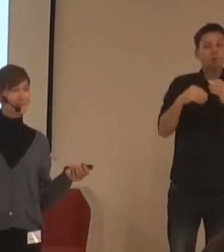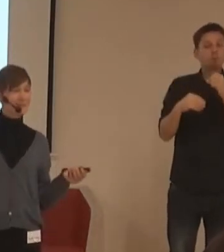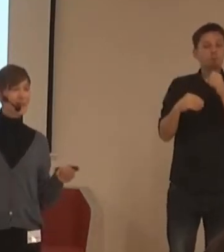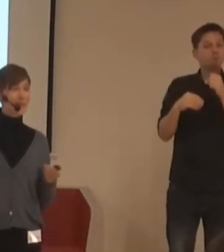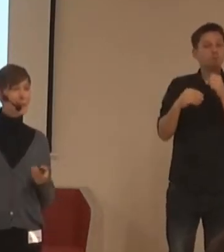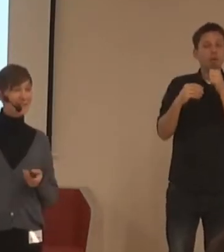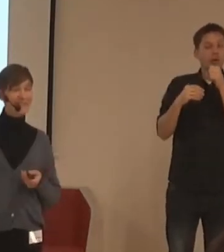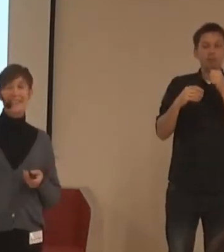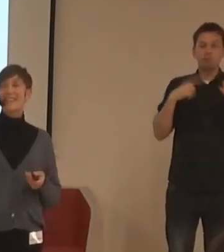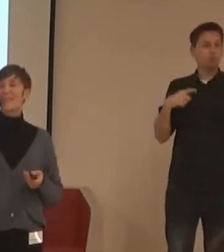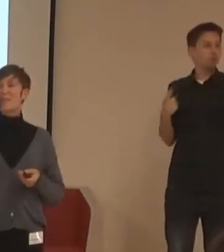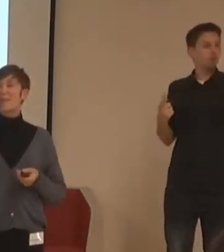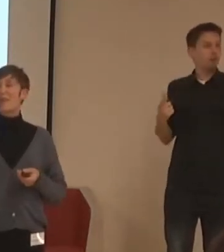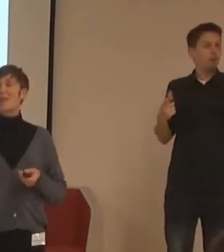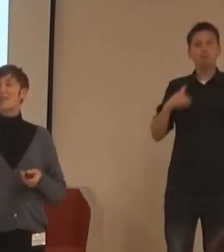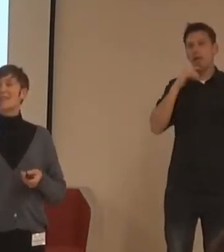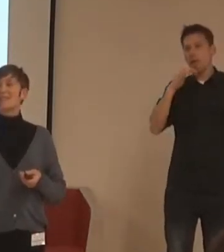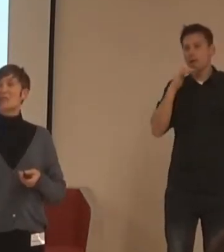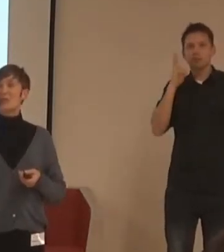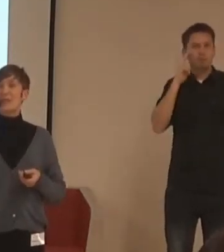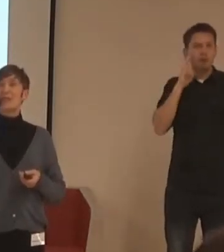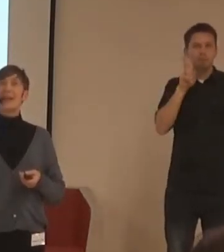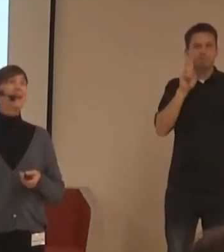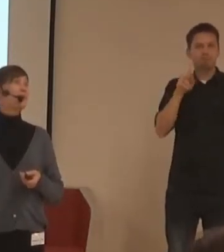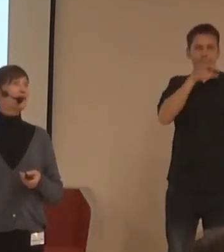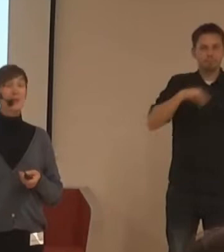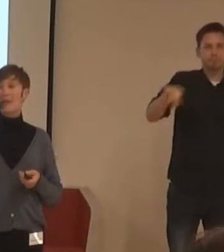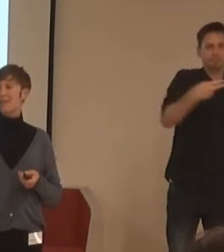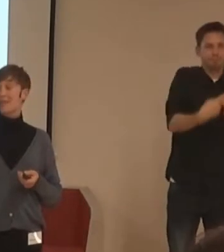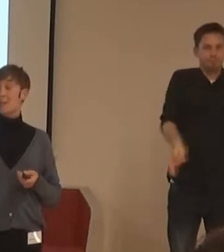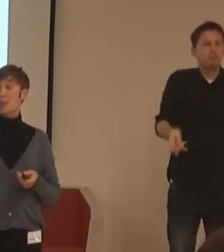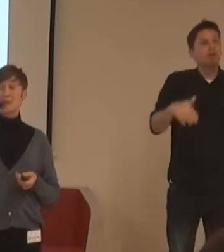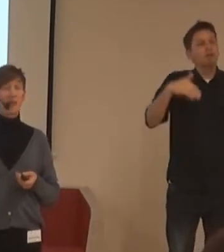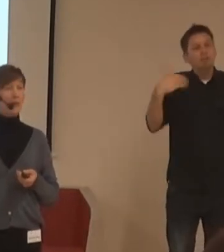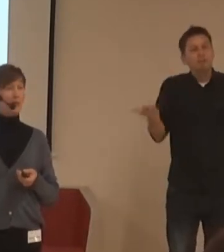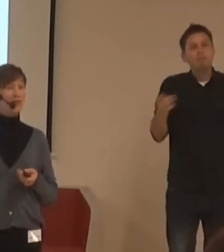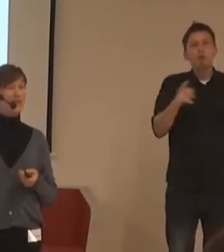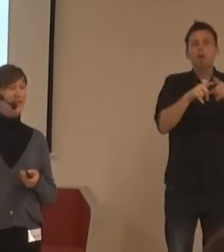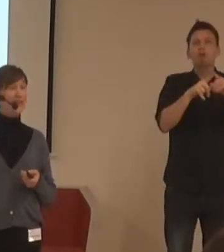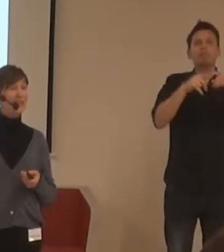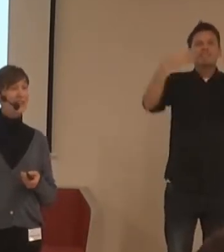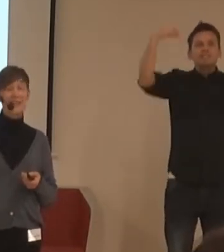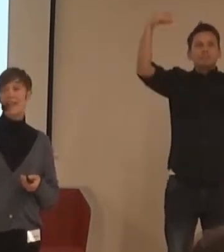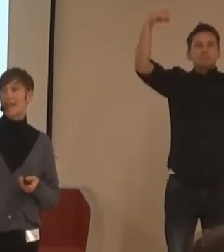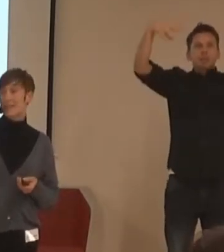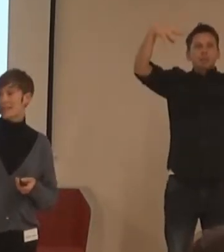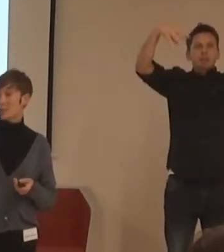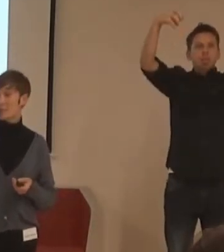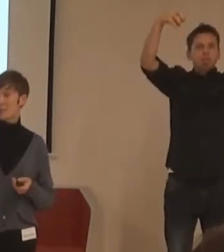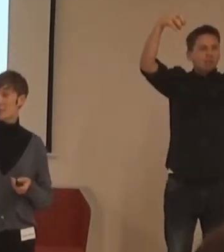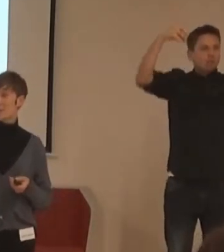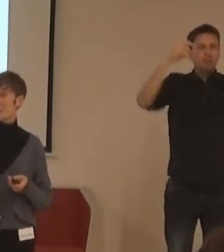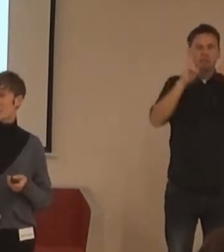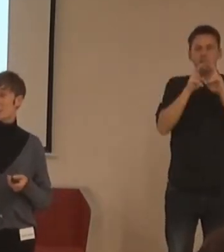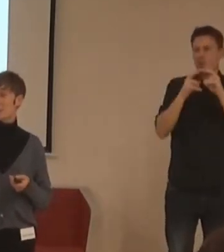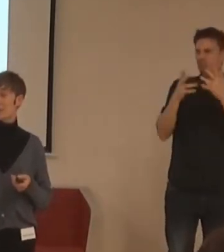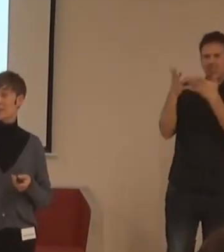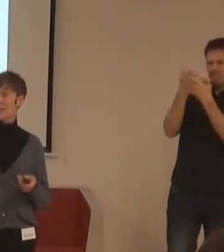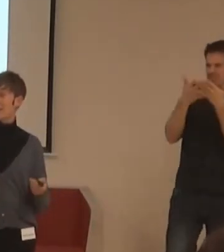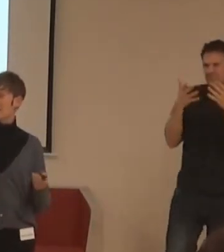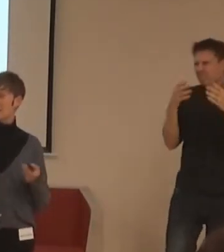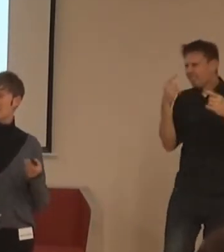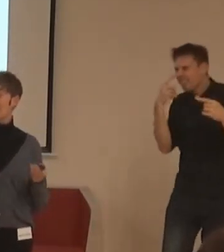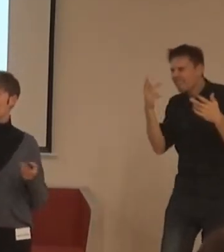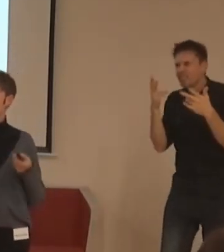byla naprt. Nebo že nějaké místo vydlání se tady nebylo dostatečně osvětlené, a tak jste si to výstavu vlastně nemohli